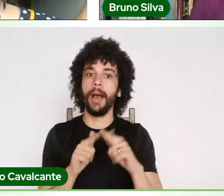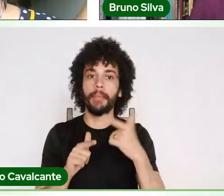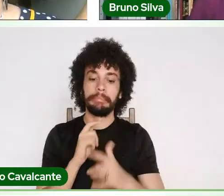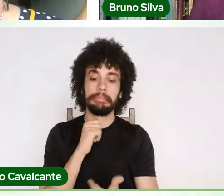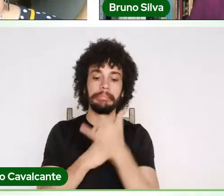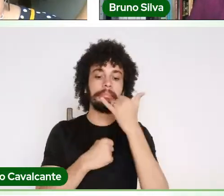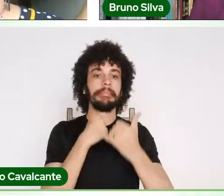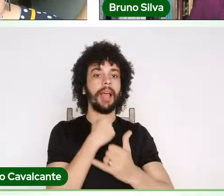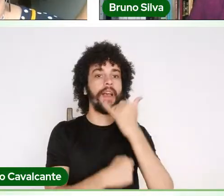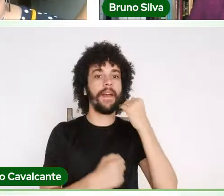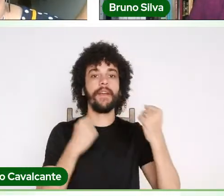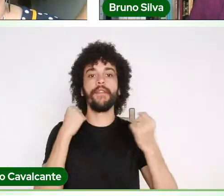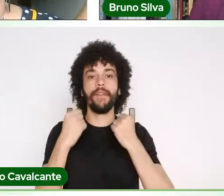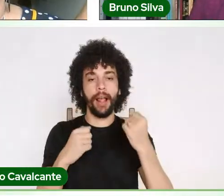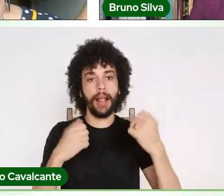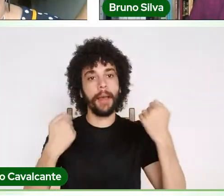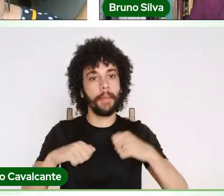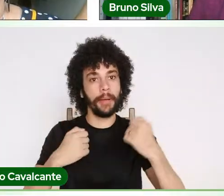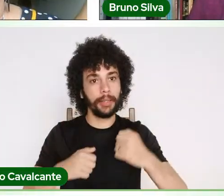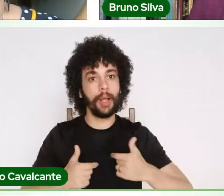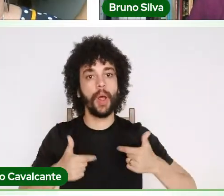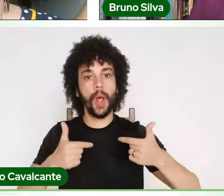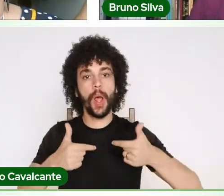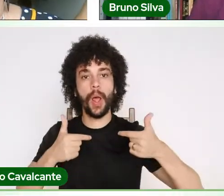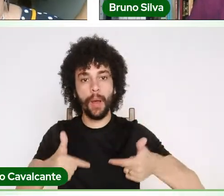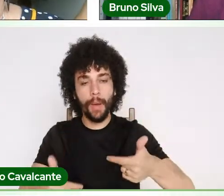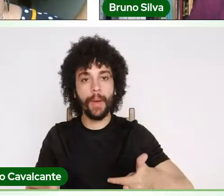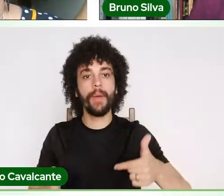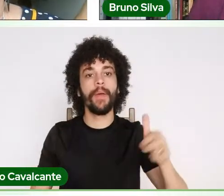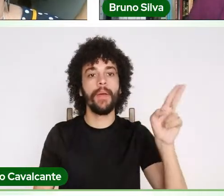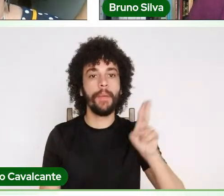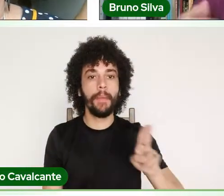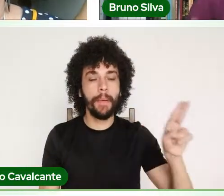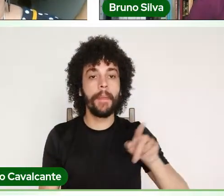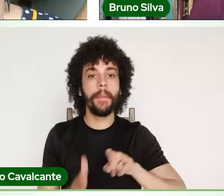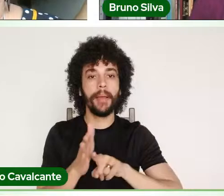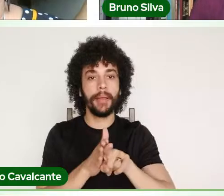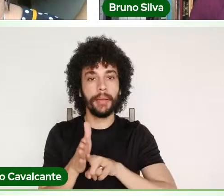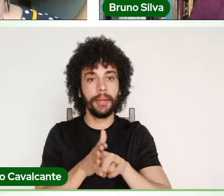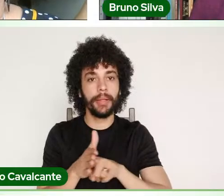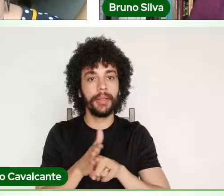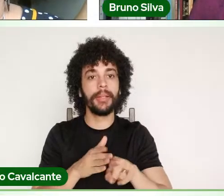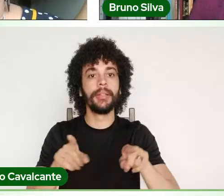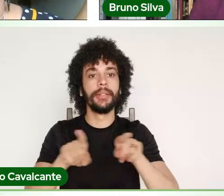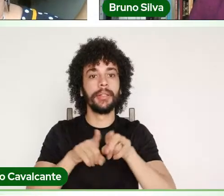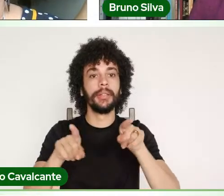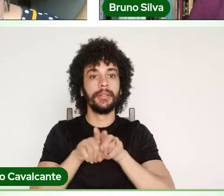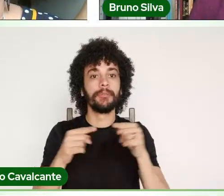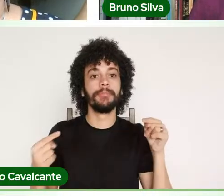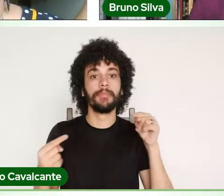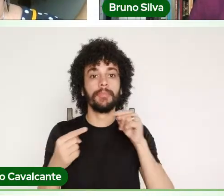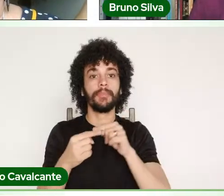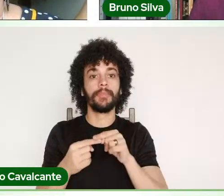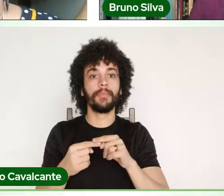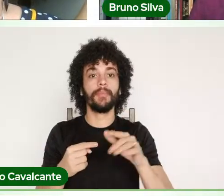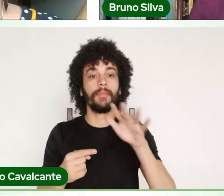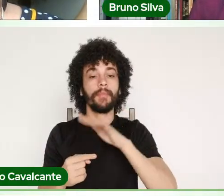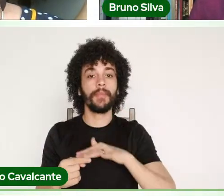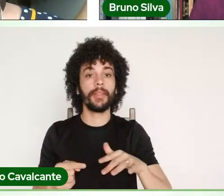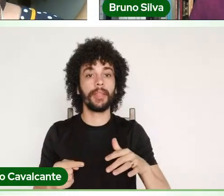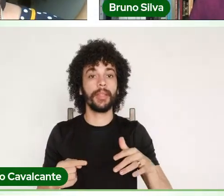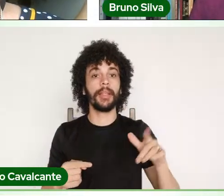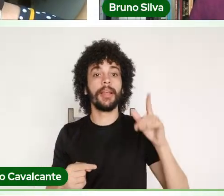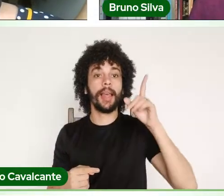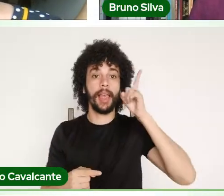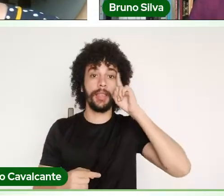reavaliar que a luta pela universidade, pela pesquisa e por acessar a população e mostrar a nossa importância, ela é